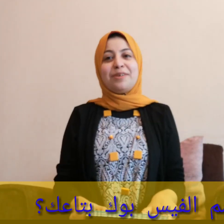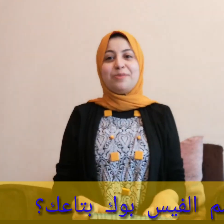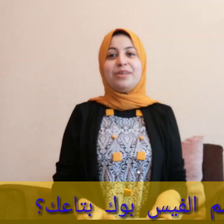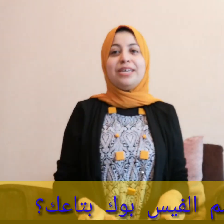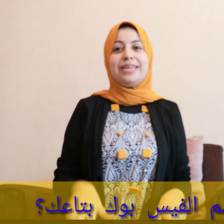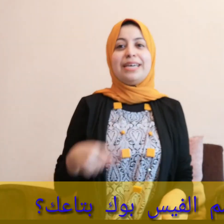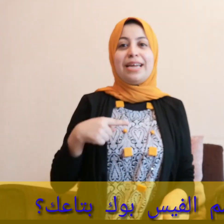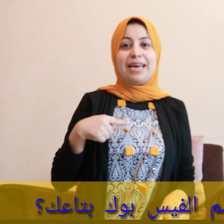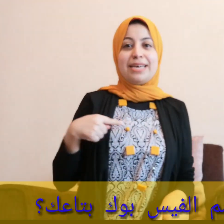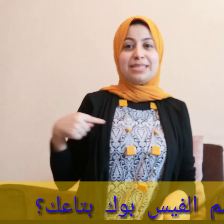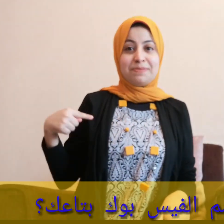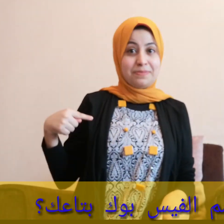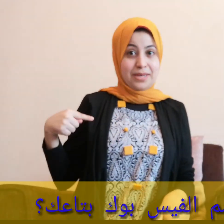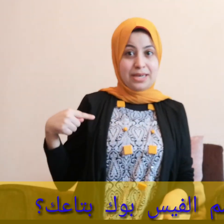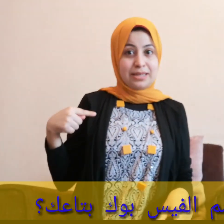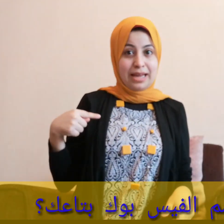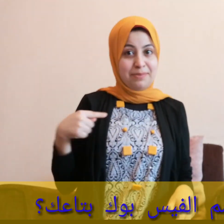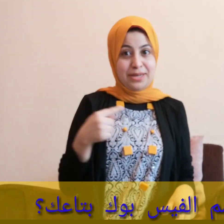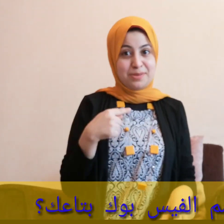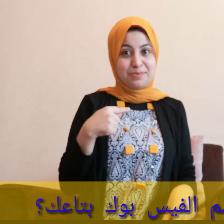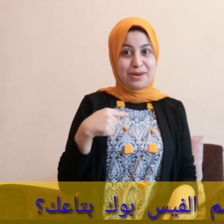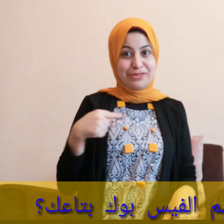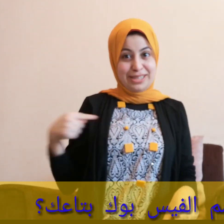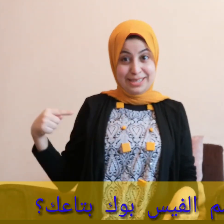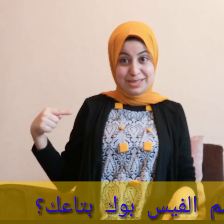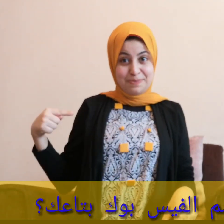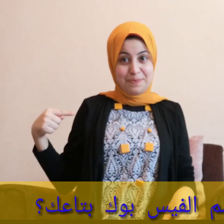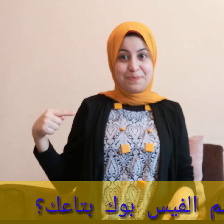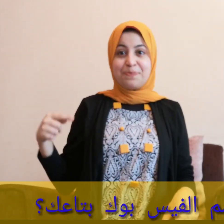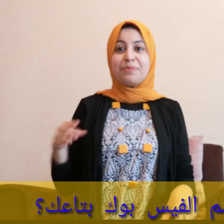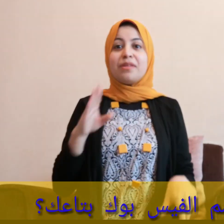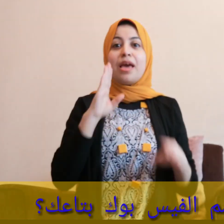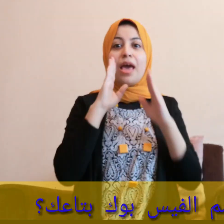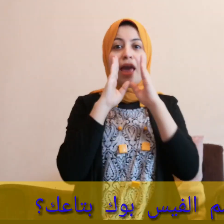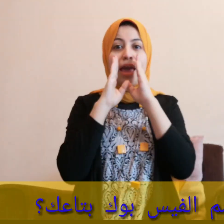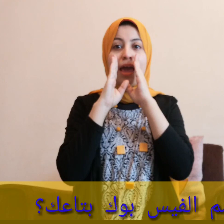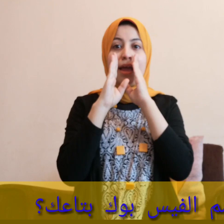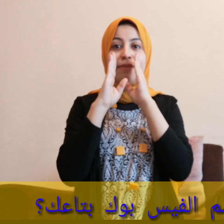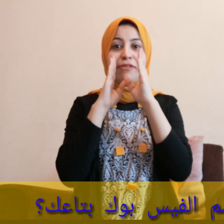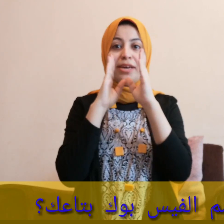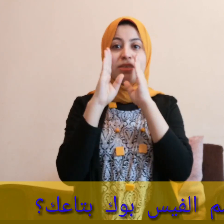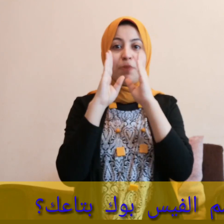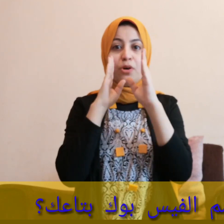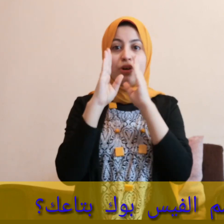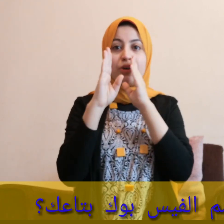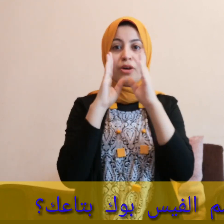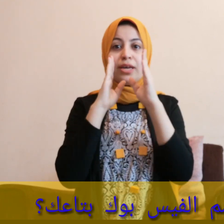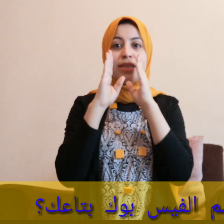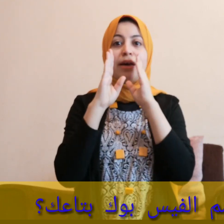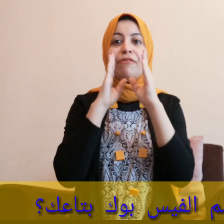هنقولي اسم احنا هتعلبنا اسم مرة بات اسم الفيسبوك كده